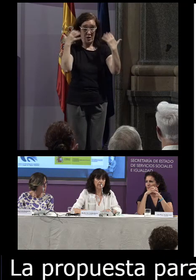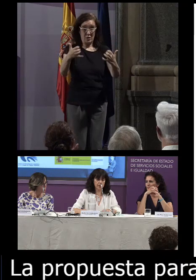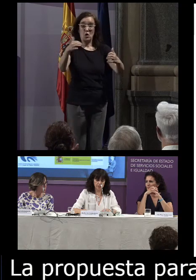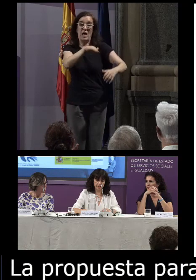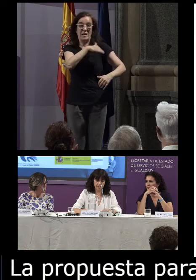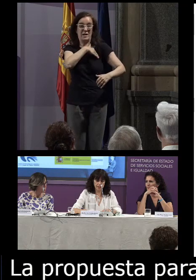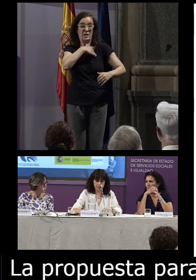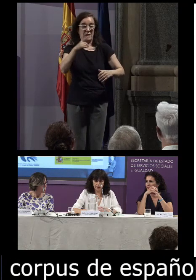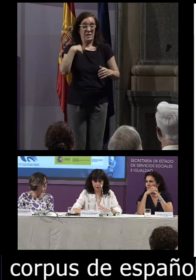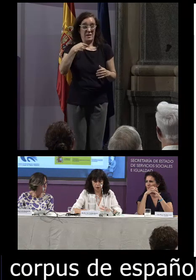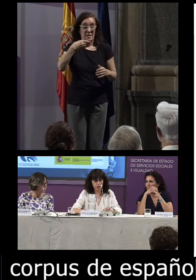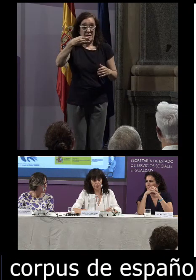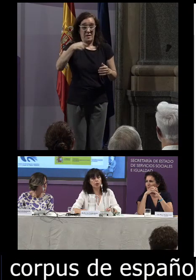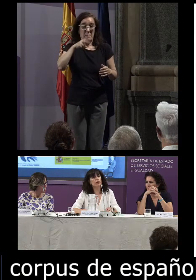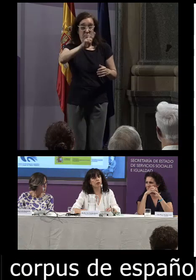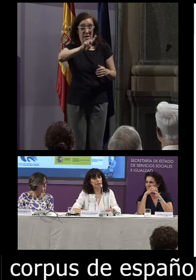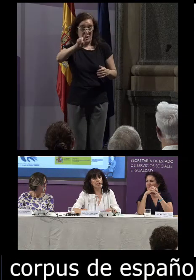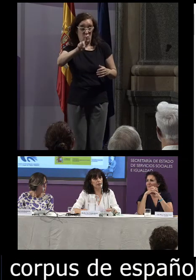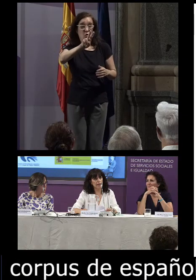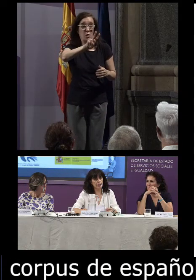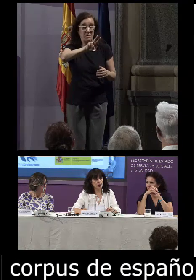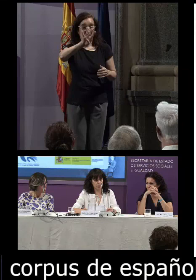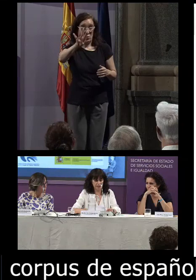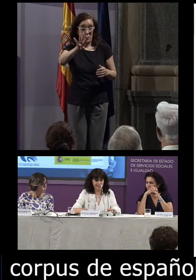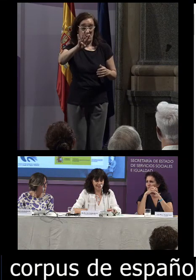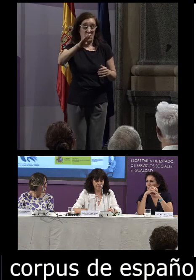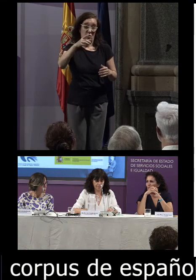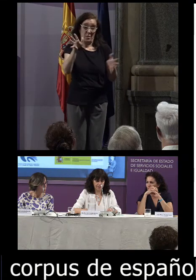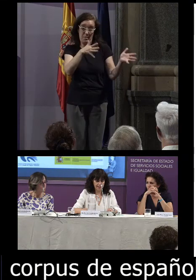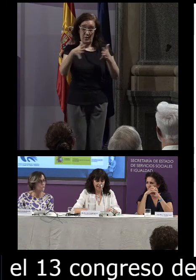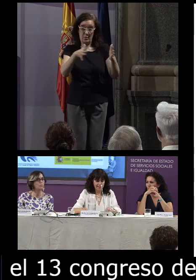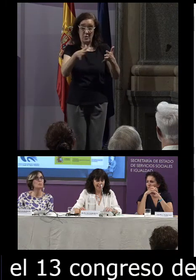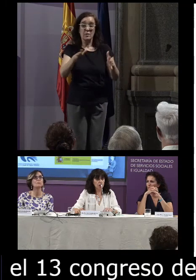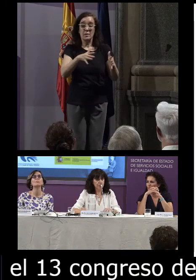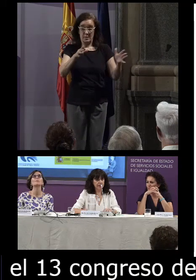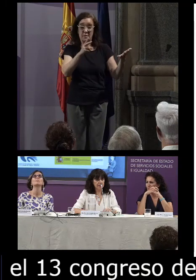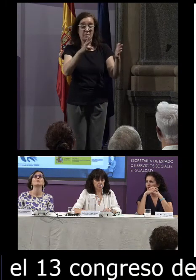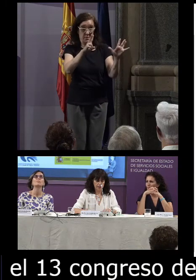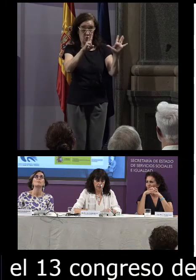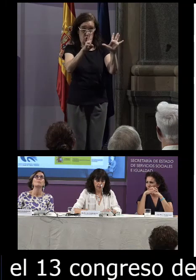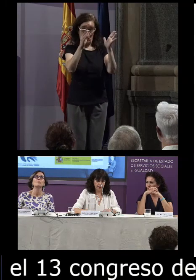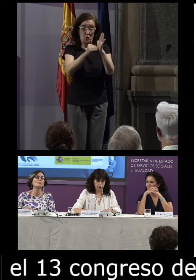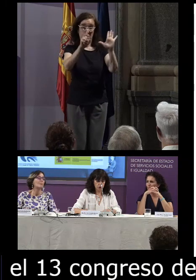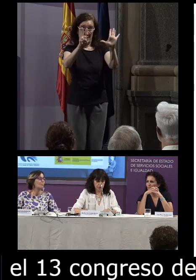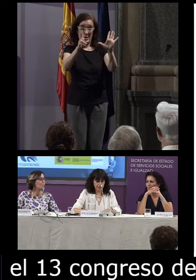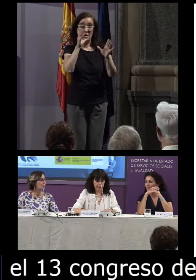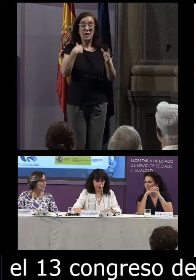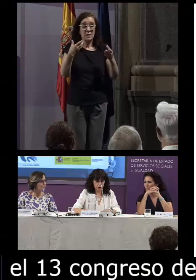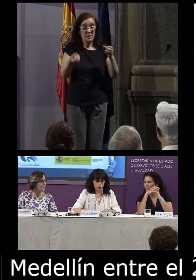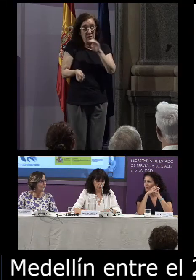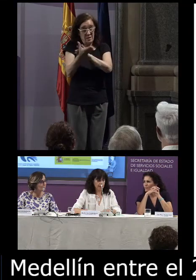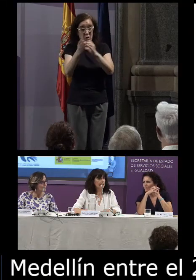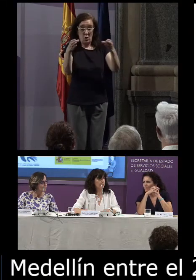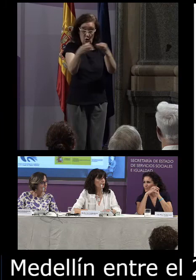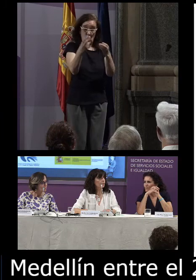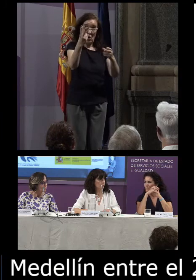celebrado en Medellín entre el 21 y el 24 de marzo del año 2007 el corpus dirigido como el CREA y el